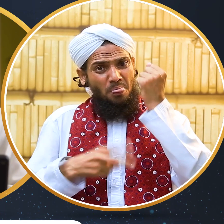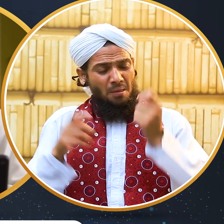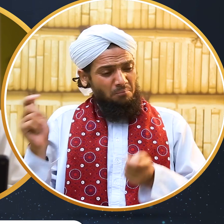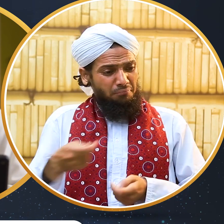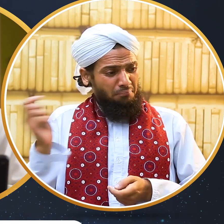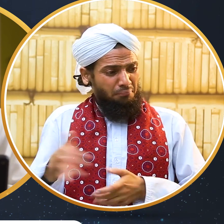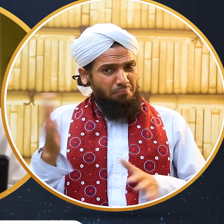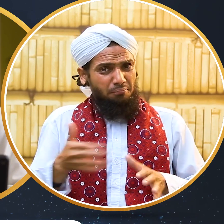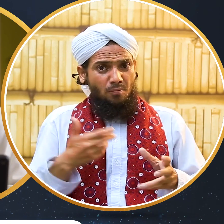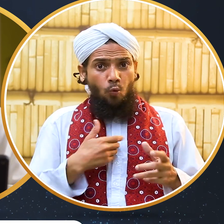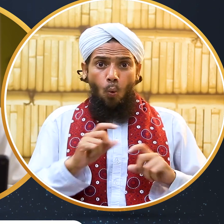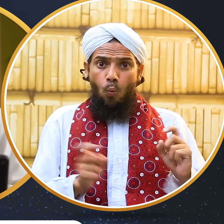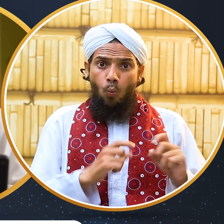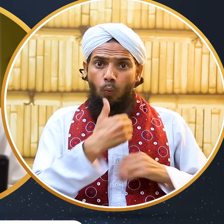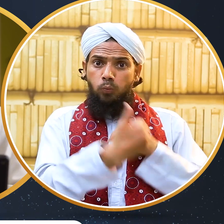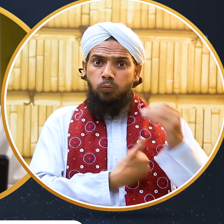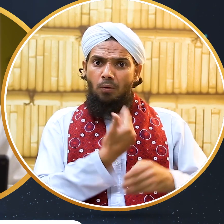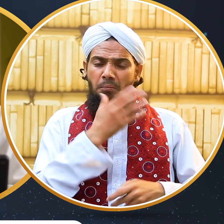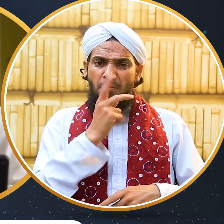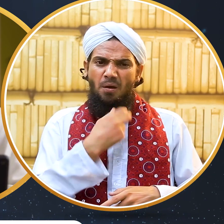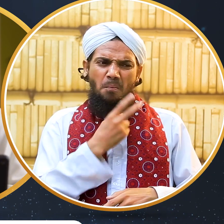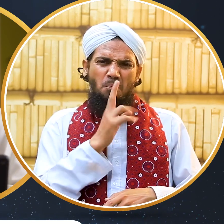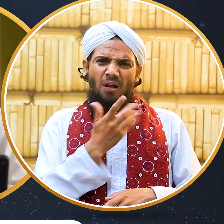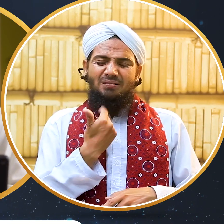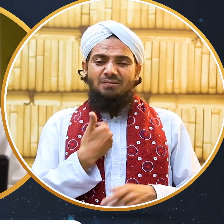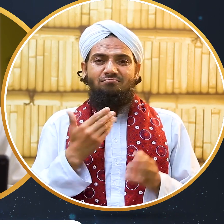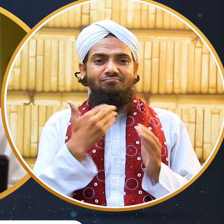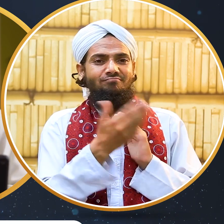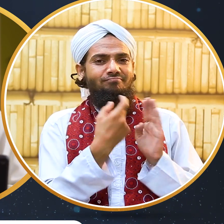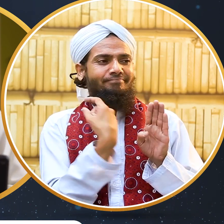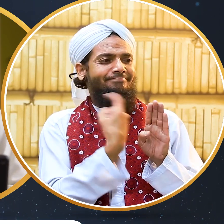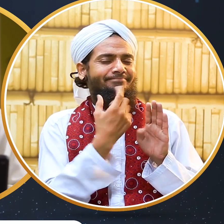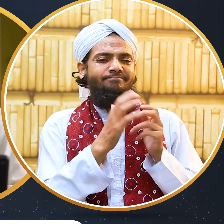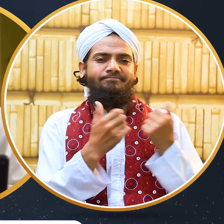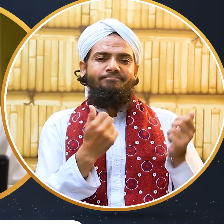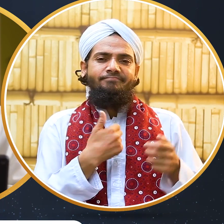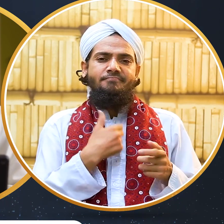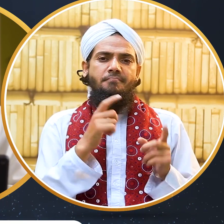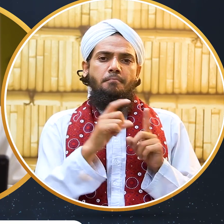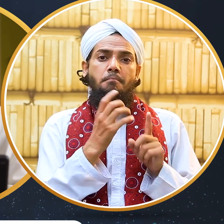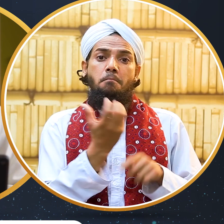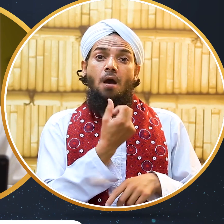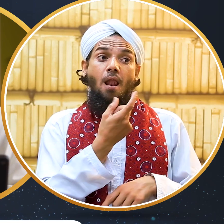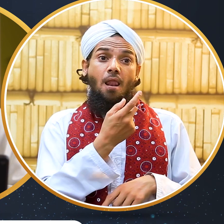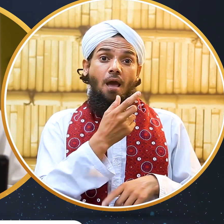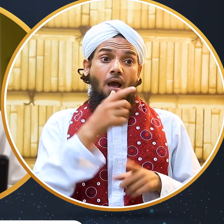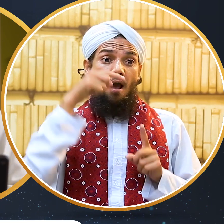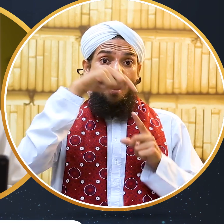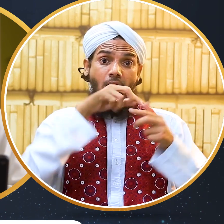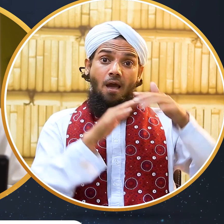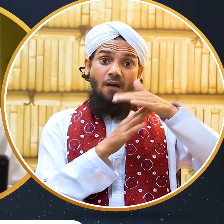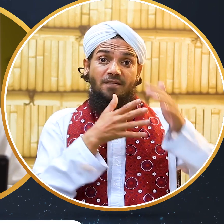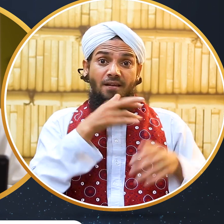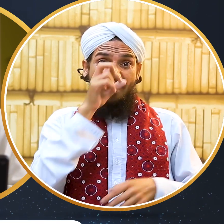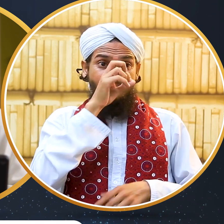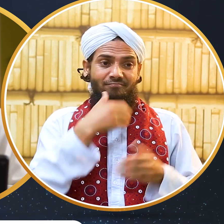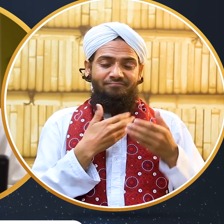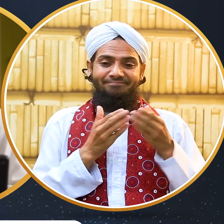میں روز گندگی بھیجتا ہوں کوئی جھگڑا نہیں کوئی ریٹیلیٹ نہیں معاملہ کیا ہے دروازہ کھٹ کھٹایا حضرت مالک بن دینار رحمت اللہ نے دروازہ